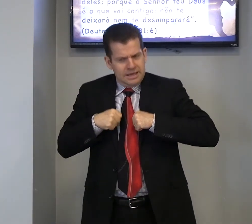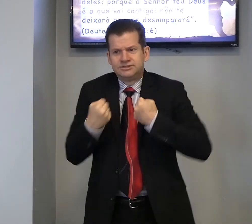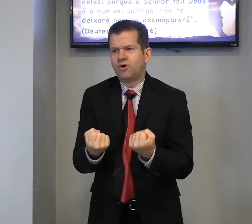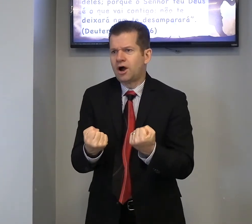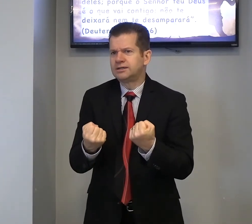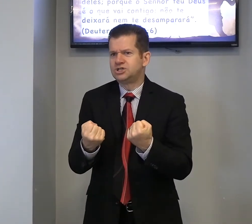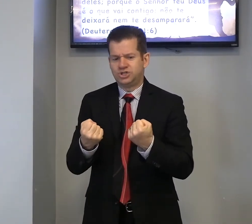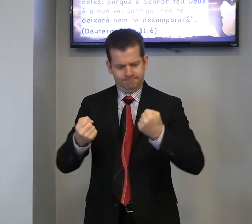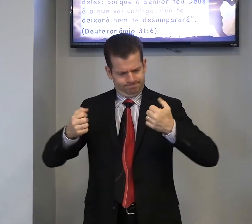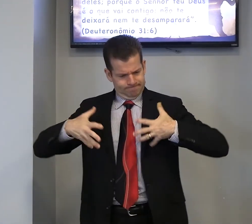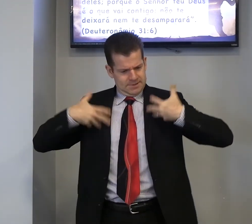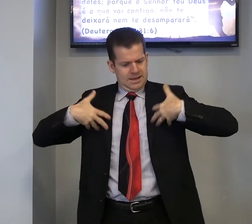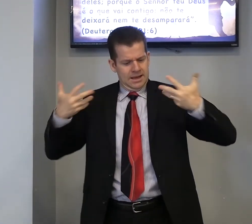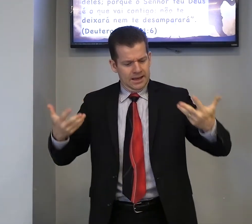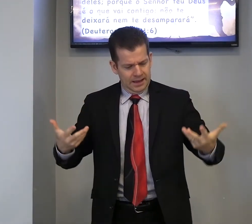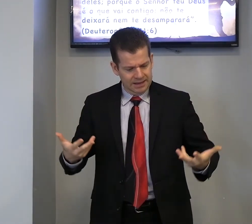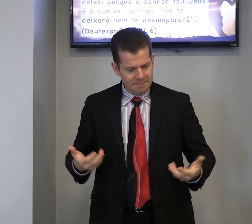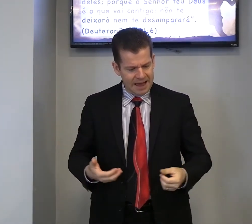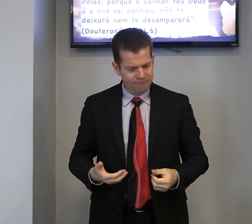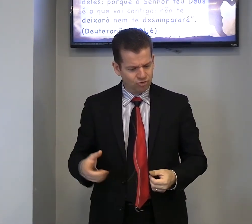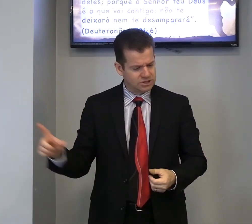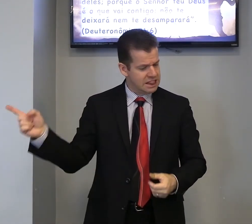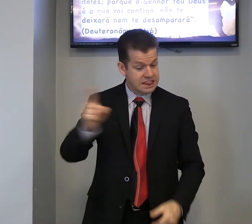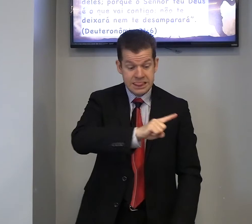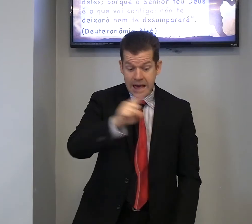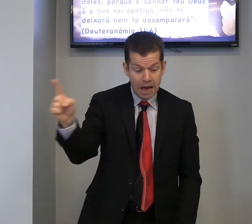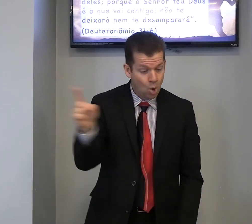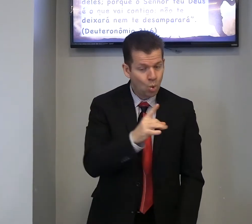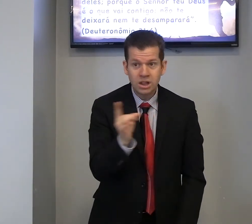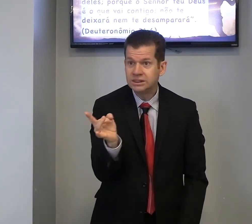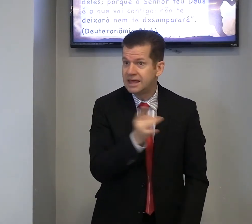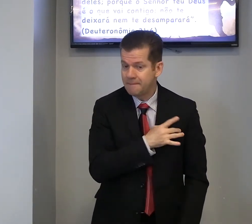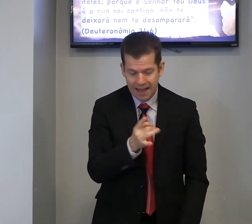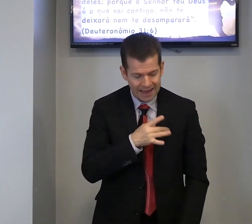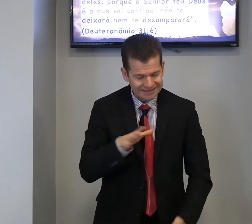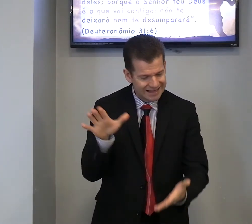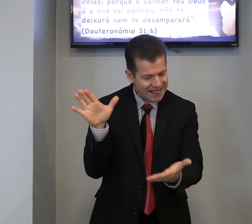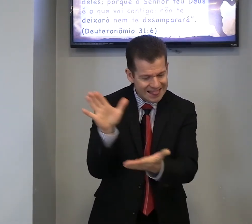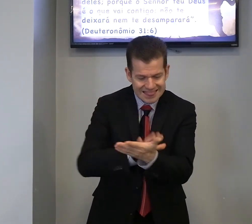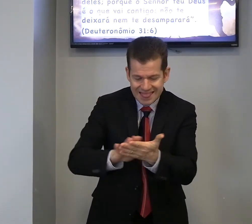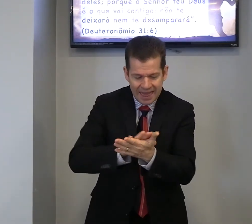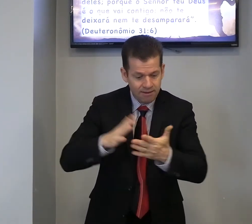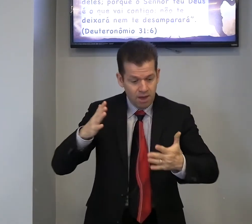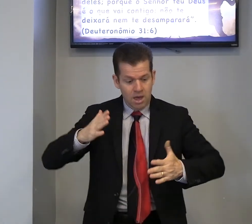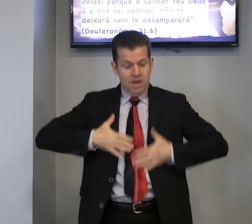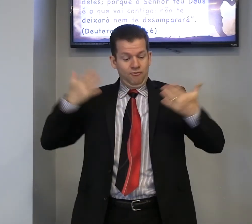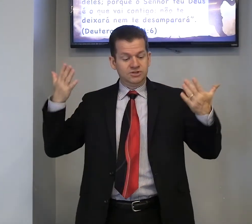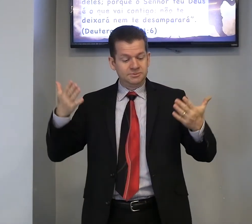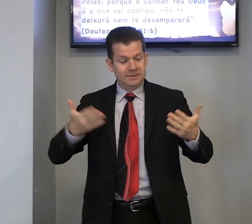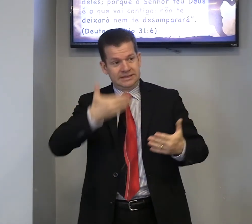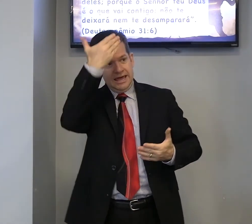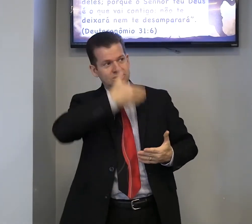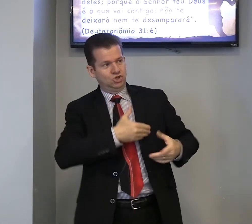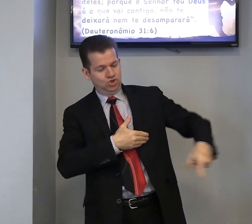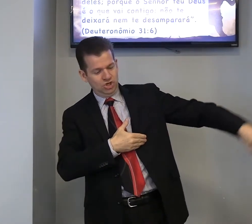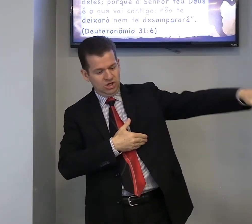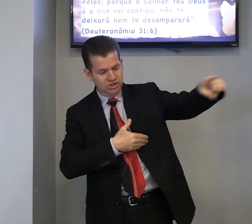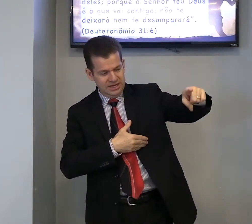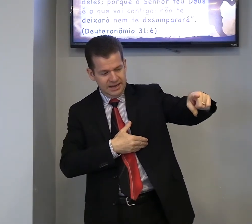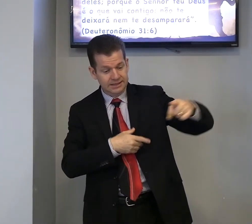esforça-te, animai-vos, não temais, nem, vos espanteis, diante deles,